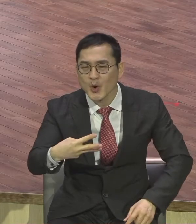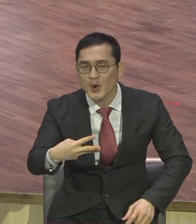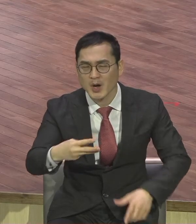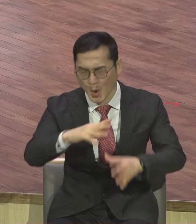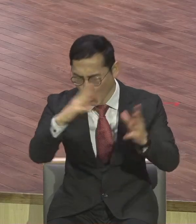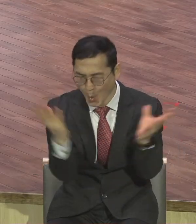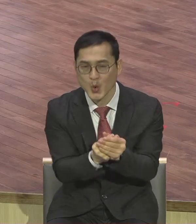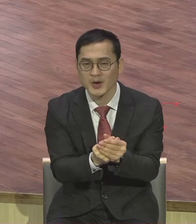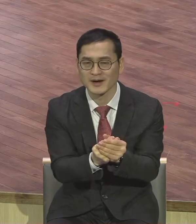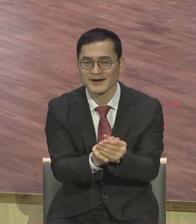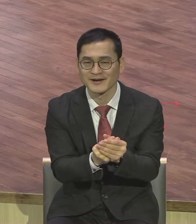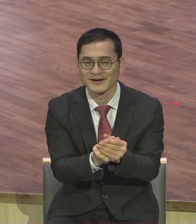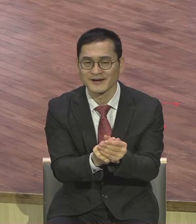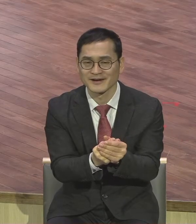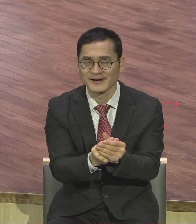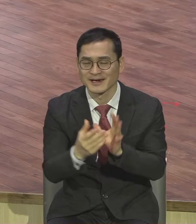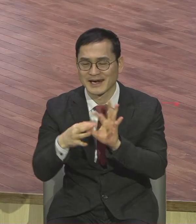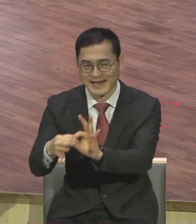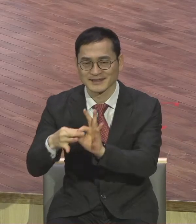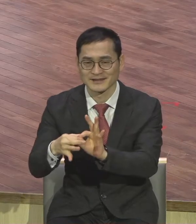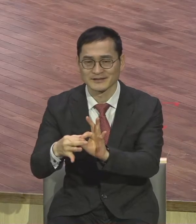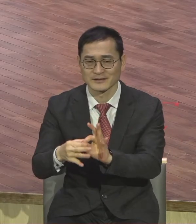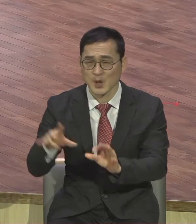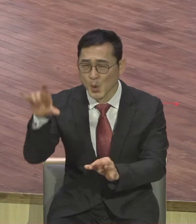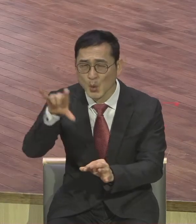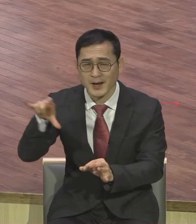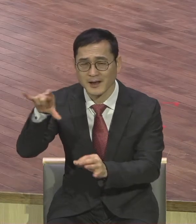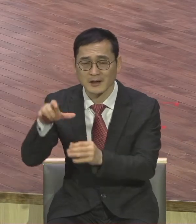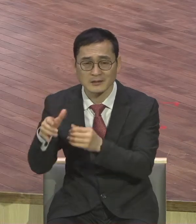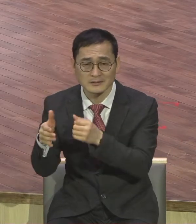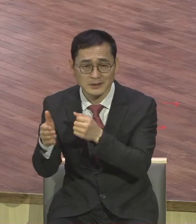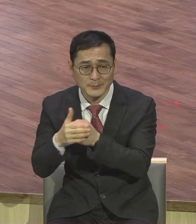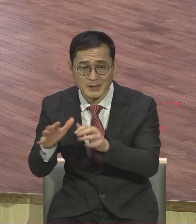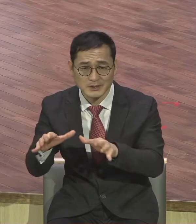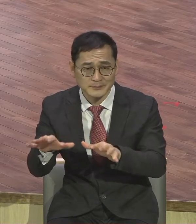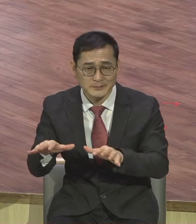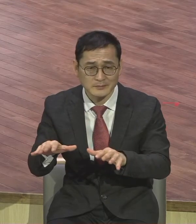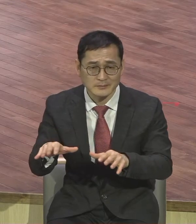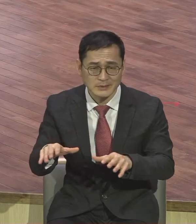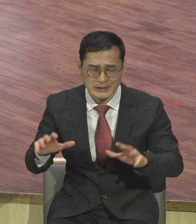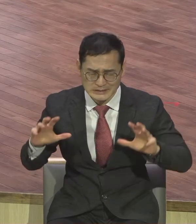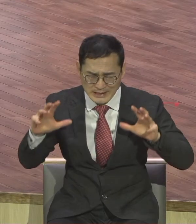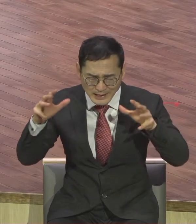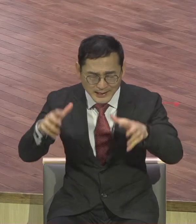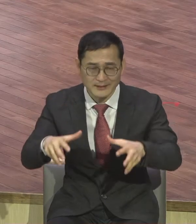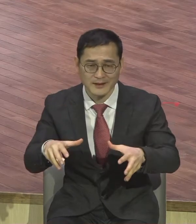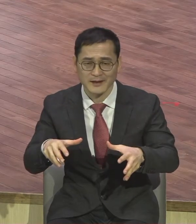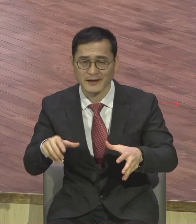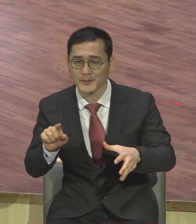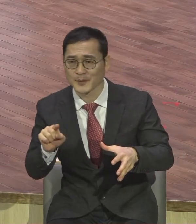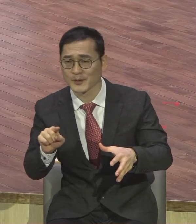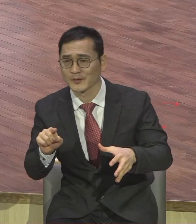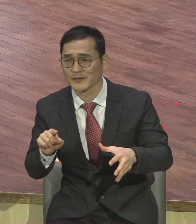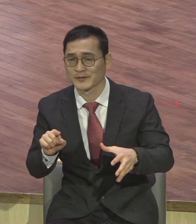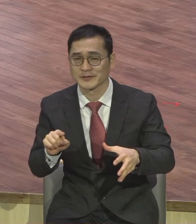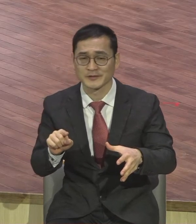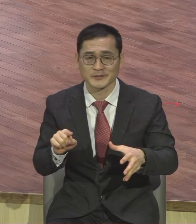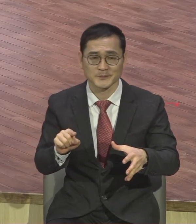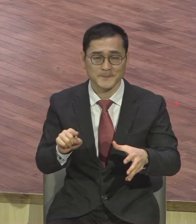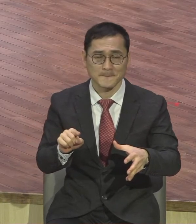사역이라는 것은 코로나19 팬데미로 인해서 지금 전국과 세계가 지금 이런 불안 속에 새로 등장한